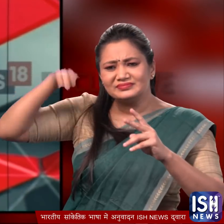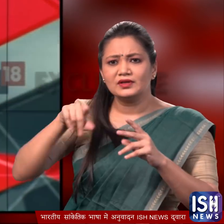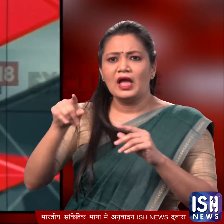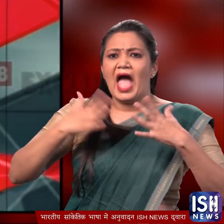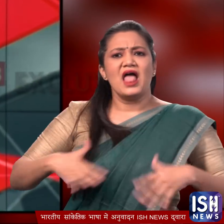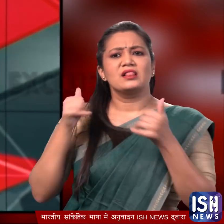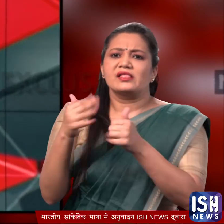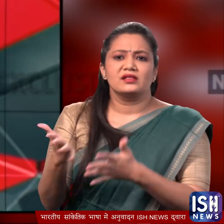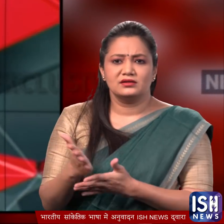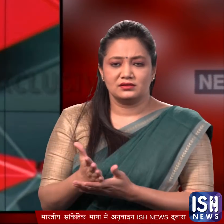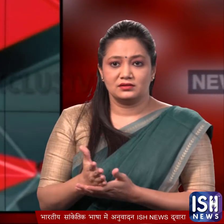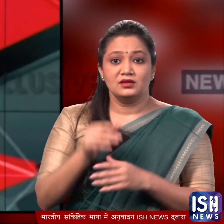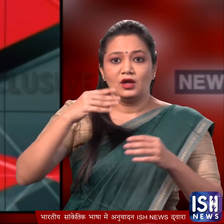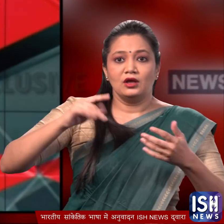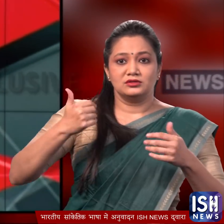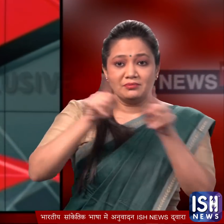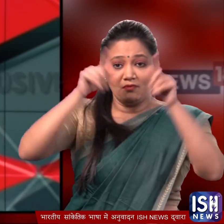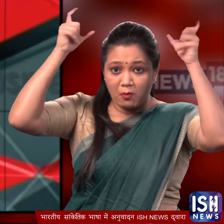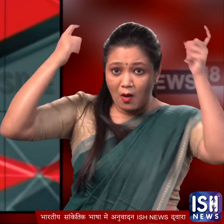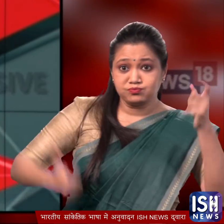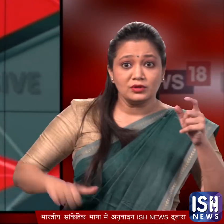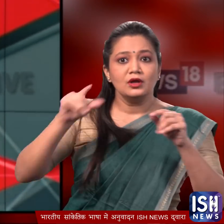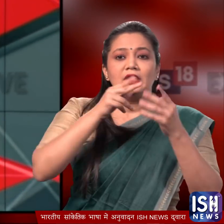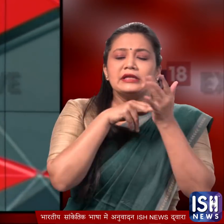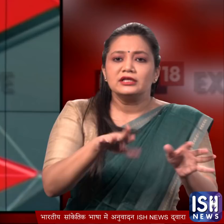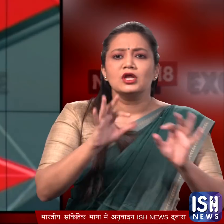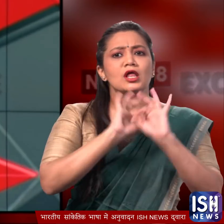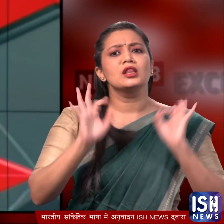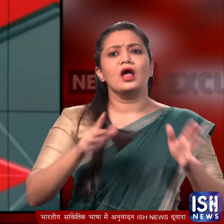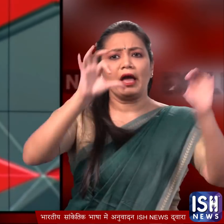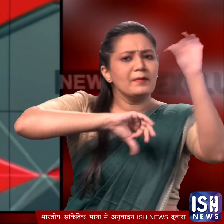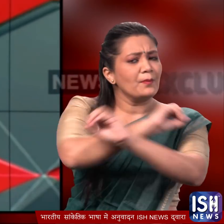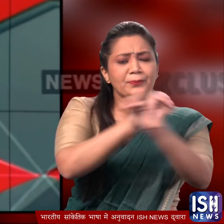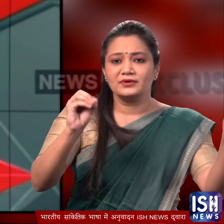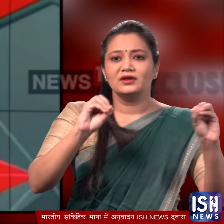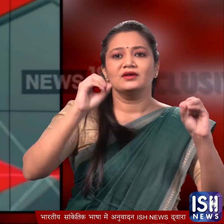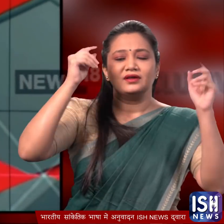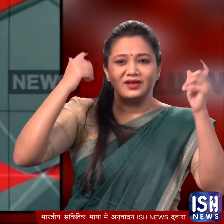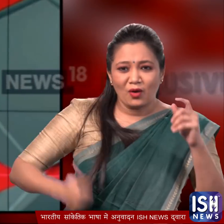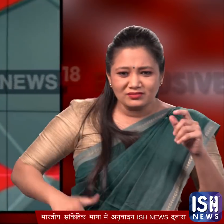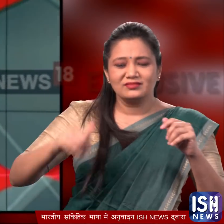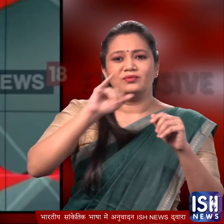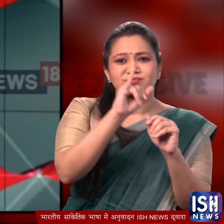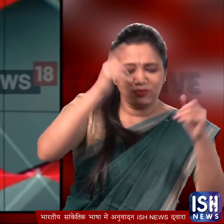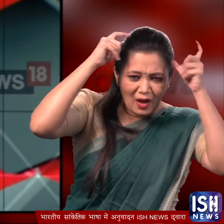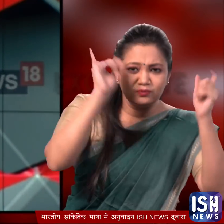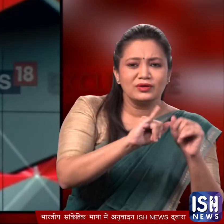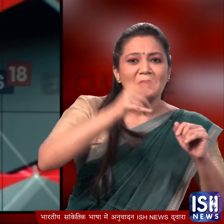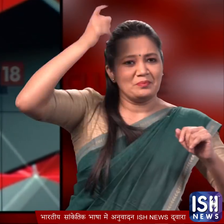कराते हैं वो सेहत के लिए भी ठीक नहीं होते है जिपकि गोबर से मने इस पेंट में ऐसा कोई केमिकल नहीं है गोमूत्रों और गोबर के इस्तिमाल की बात सुनकर